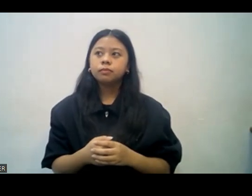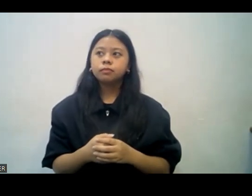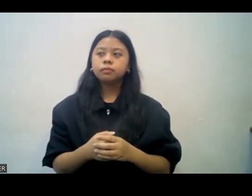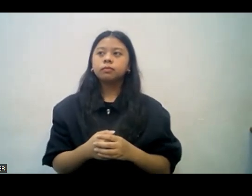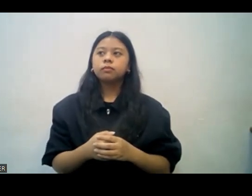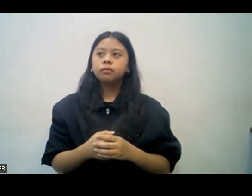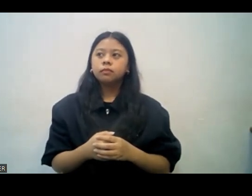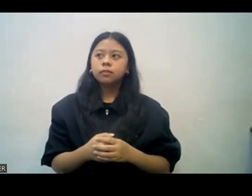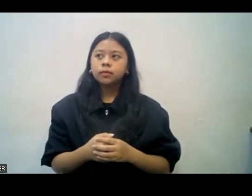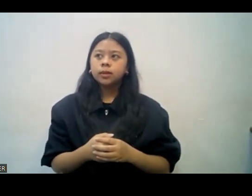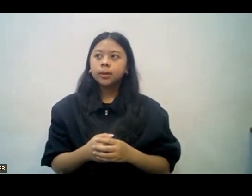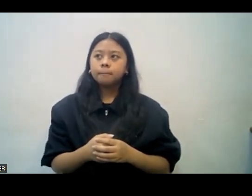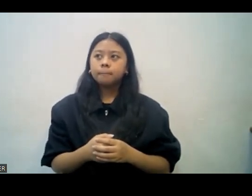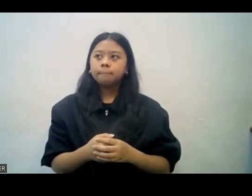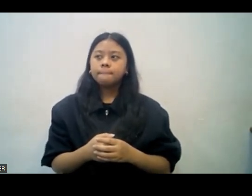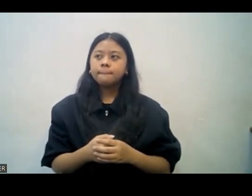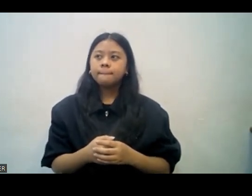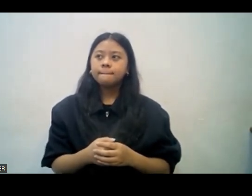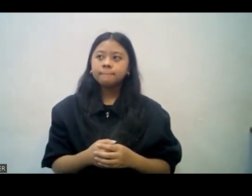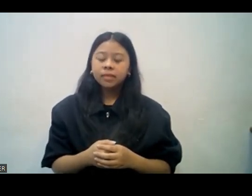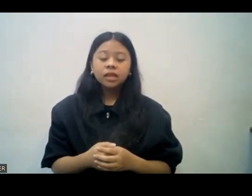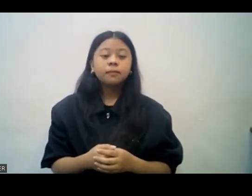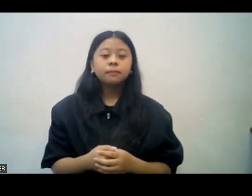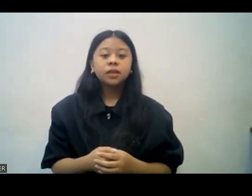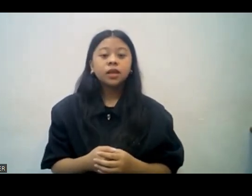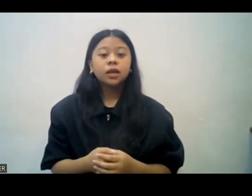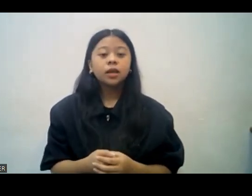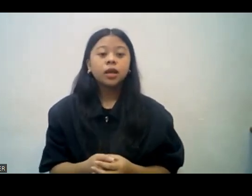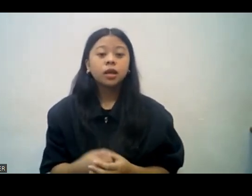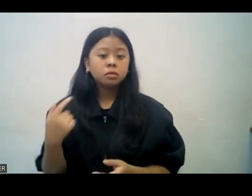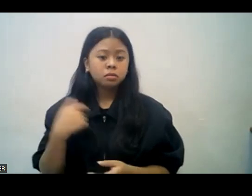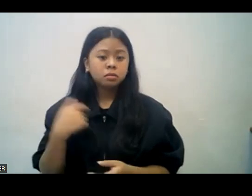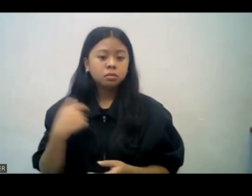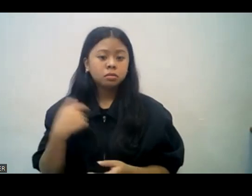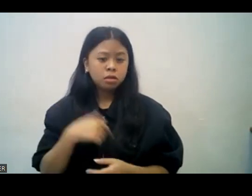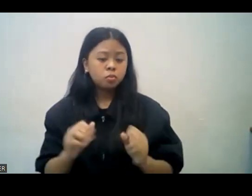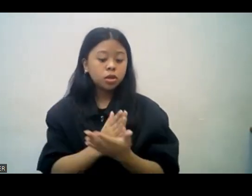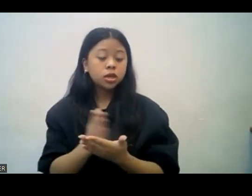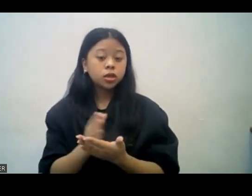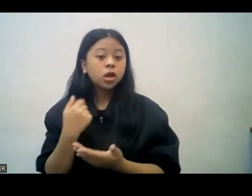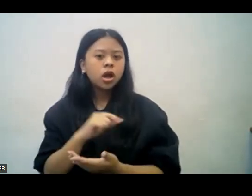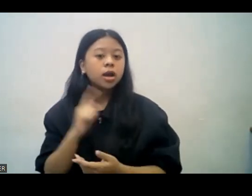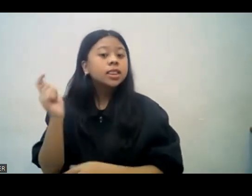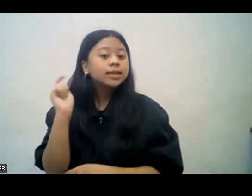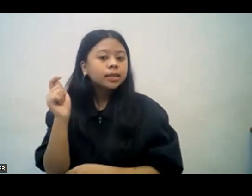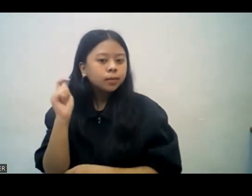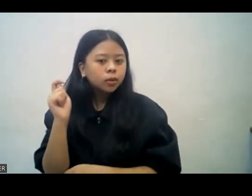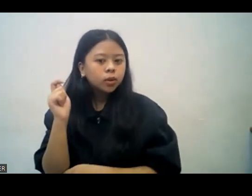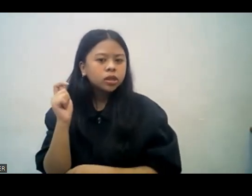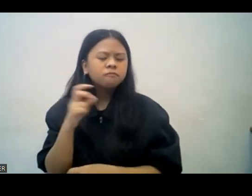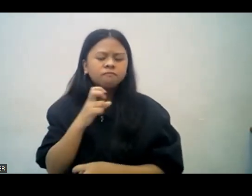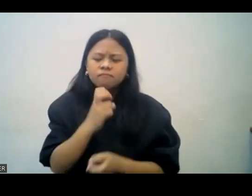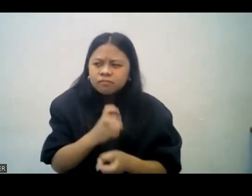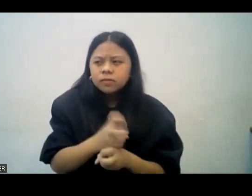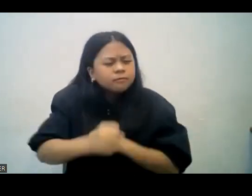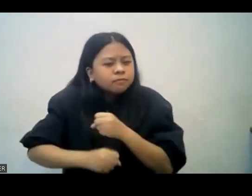joy. This also fellowship. Kaya syempre, ibinabahagi po natin yung ating testimony, yung kahirapan